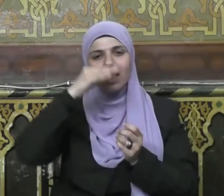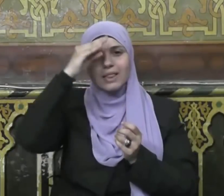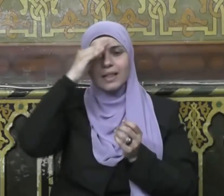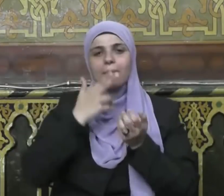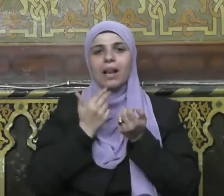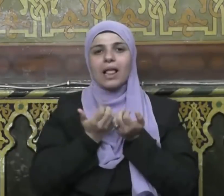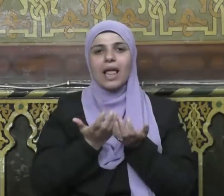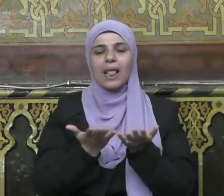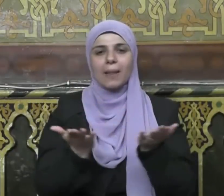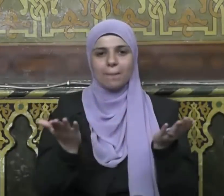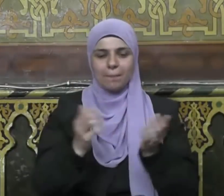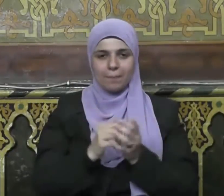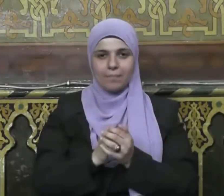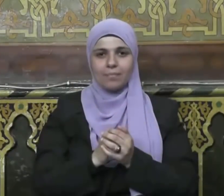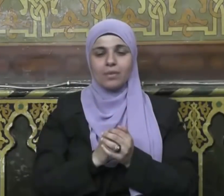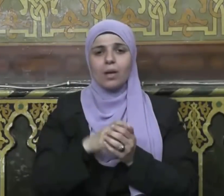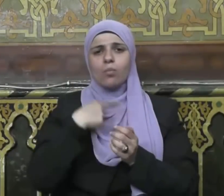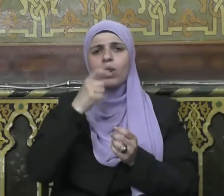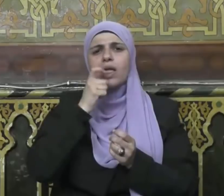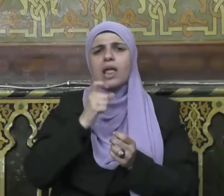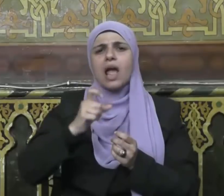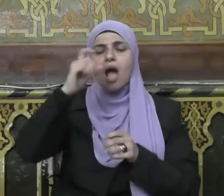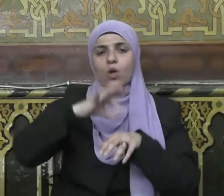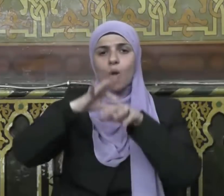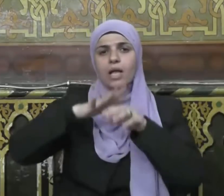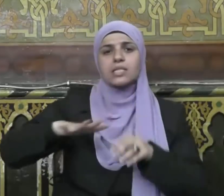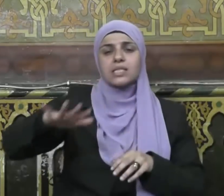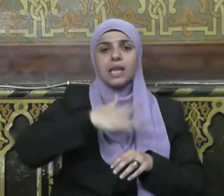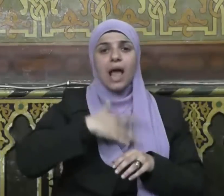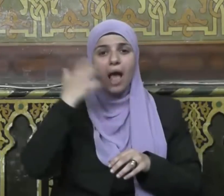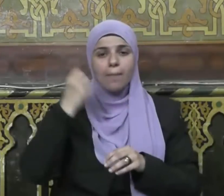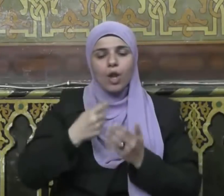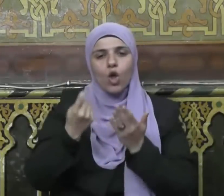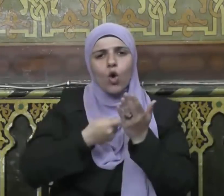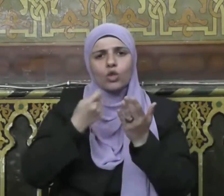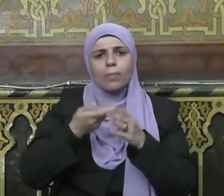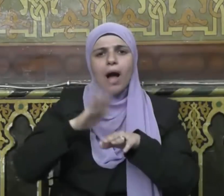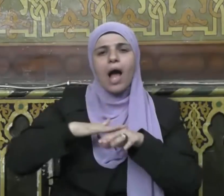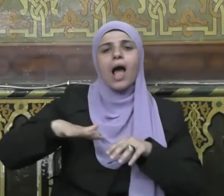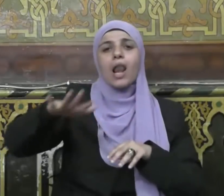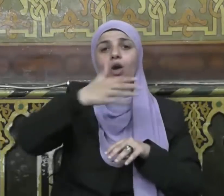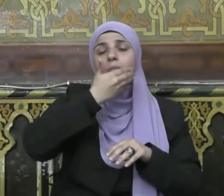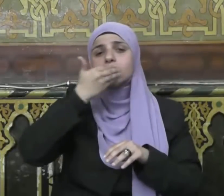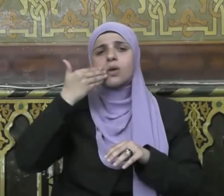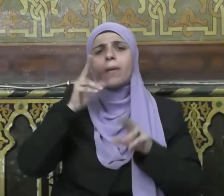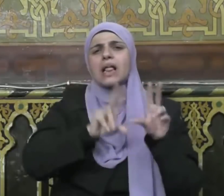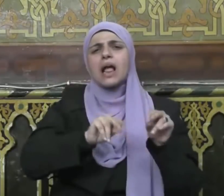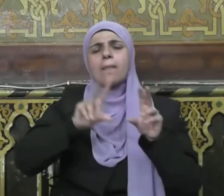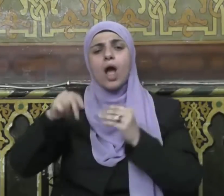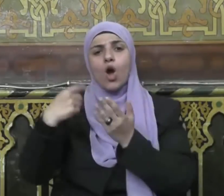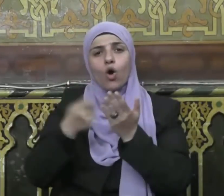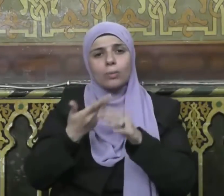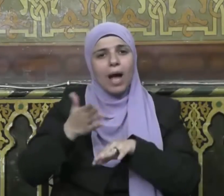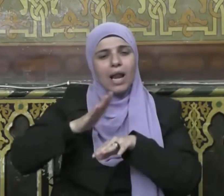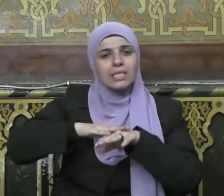أيها الذين آمنوا كُتِبَ عليكم الصيام كما كُتِبَ على الذين من قبلكم لعلكم تتكون